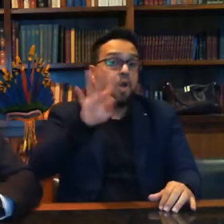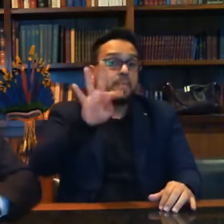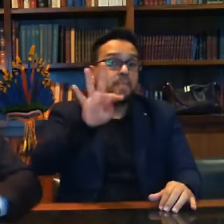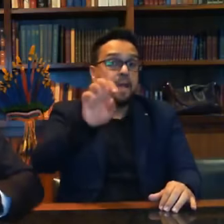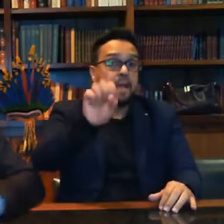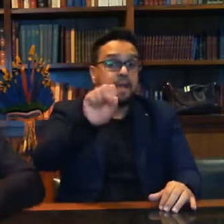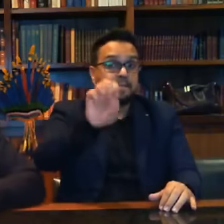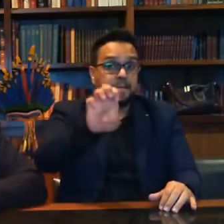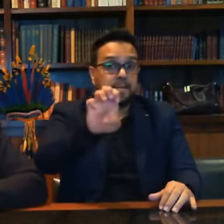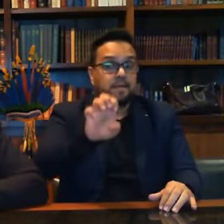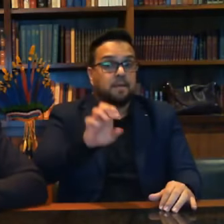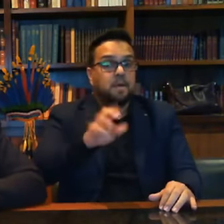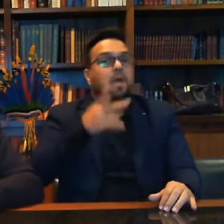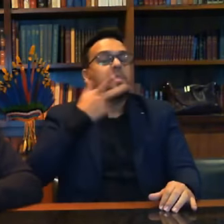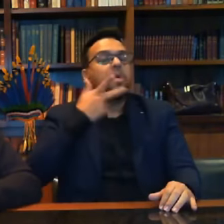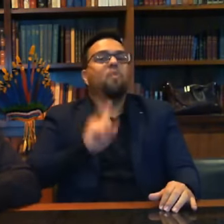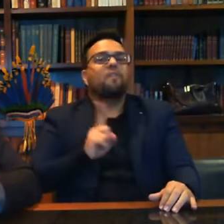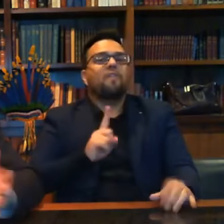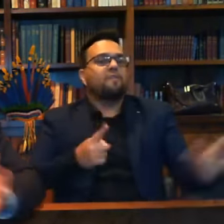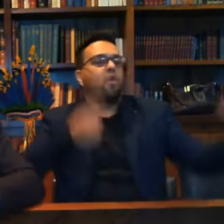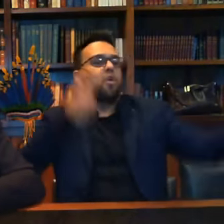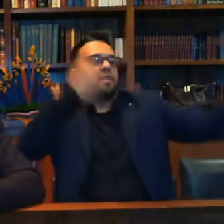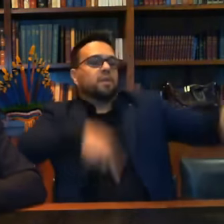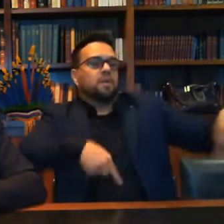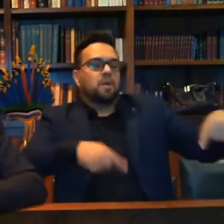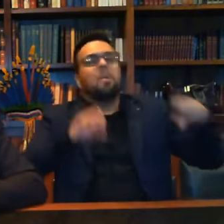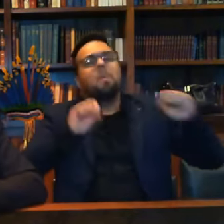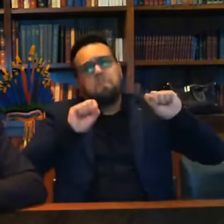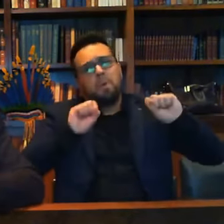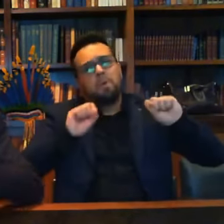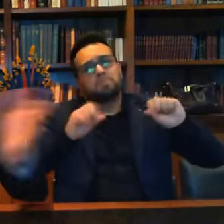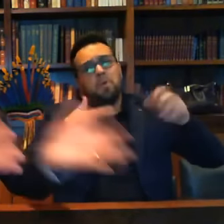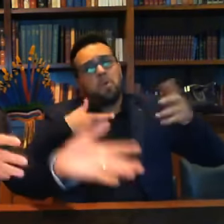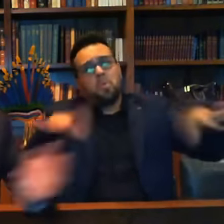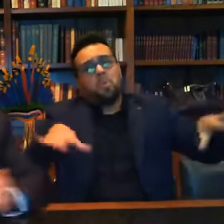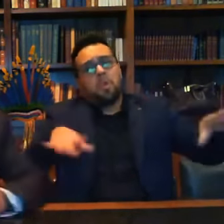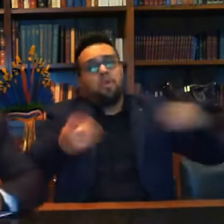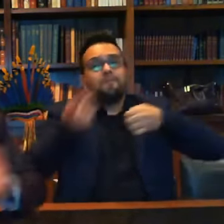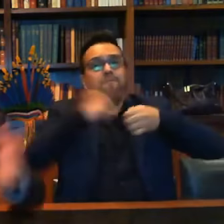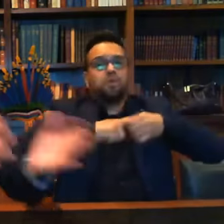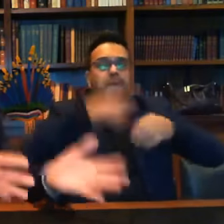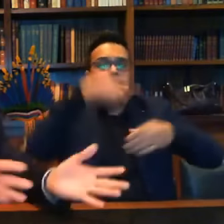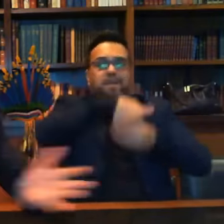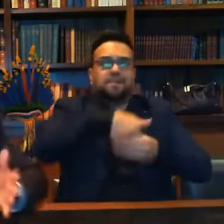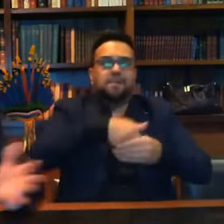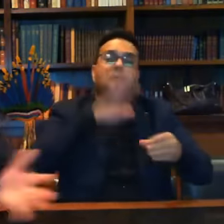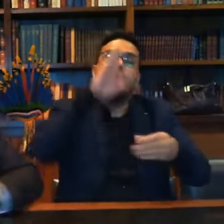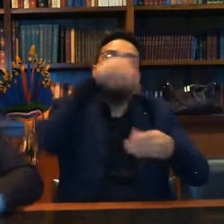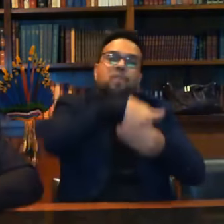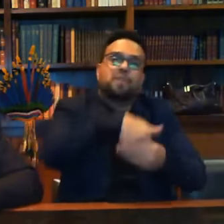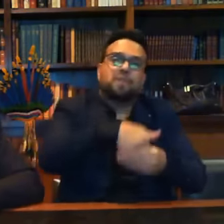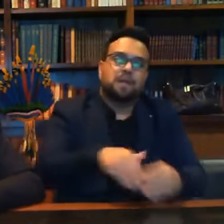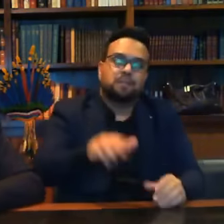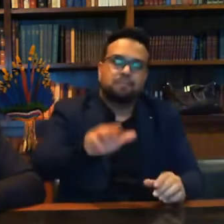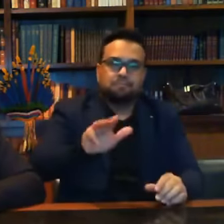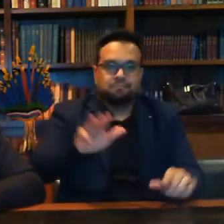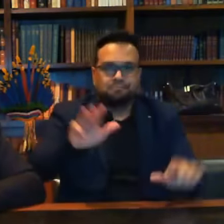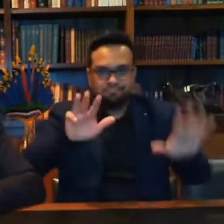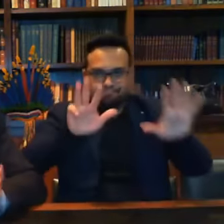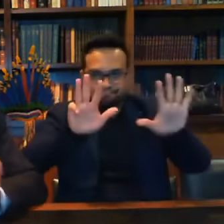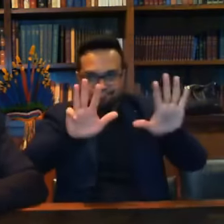estou dizendo que vou disputar a eleição, deixa bem claro. Eu posso não disputar. Votar no nove dedos